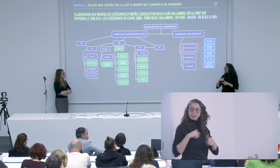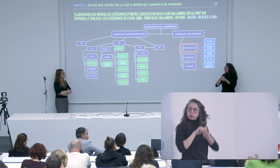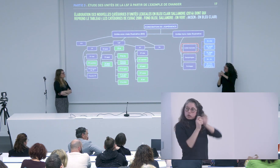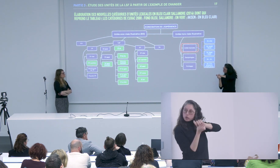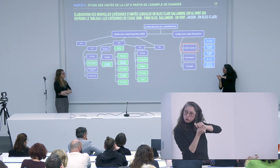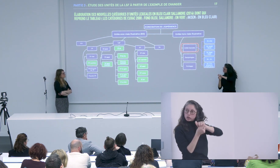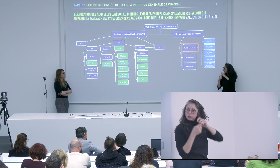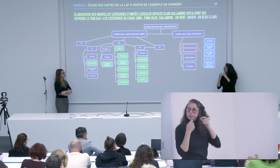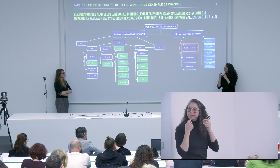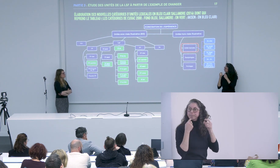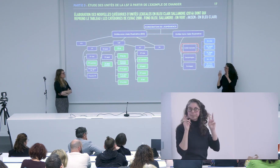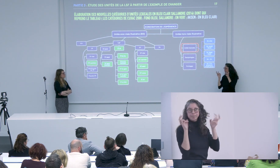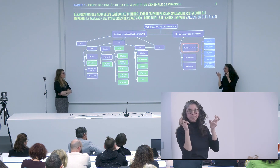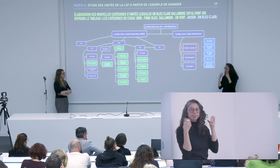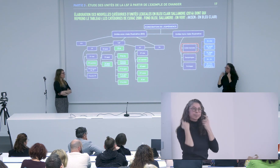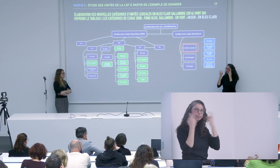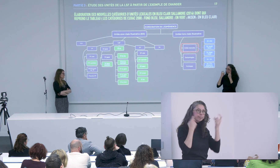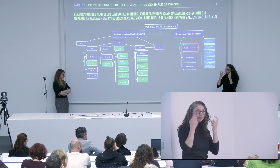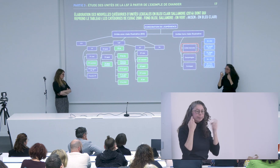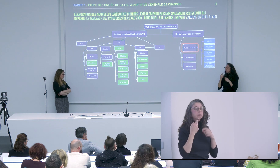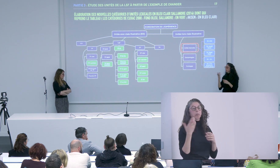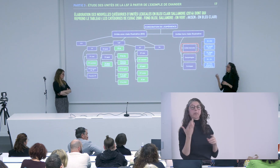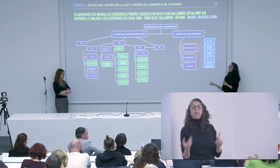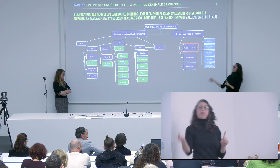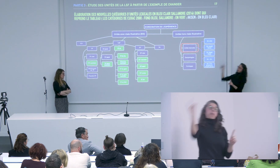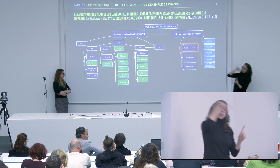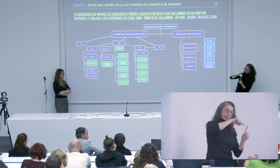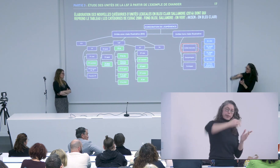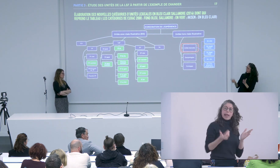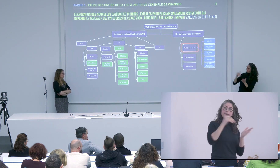j'ai donc décidé de changer